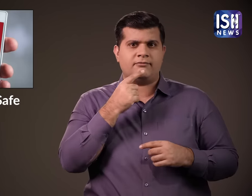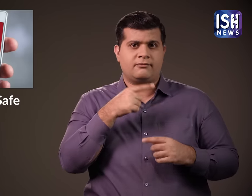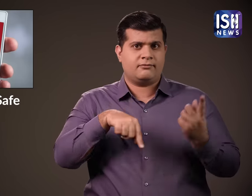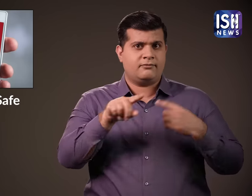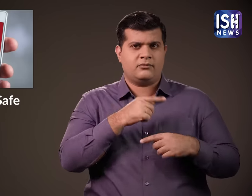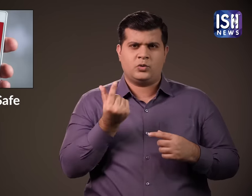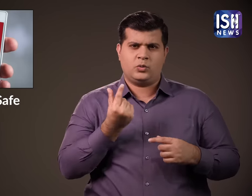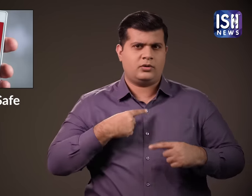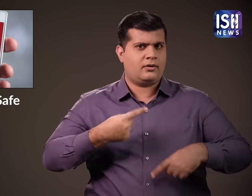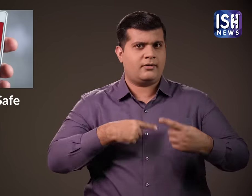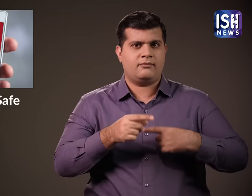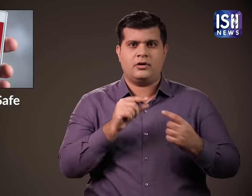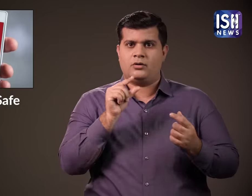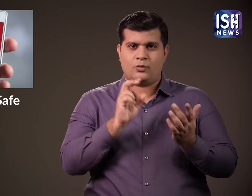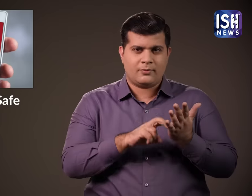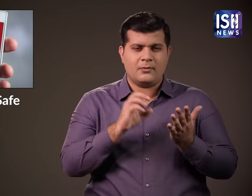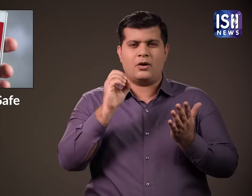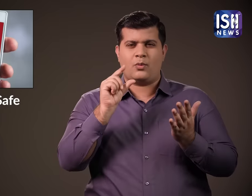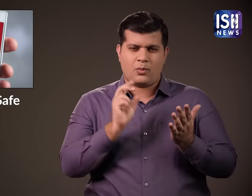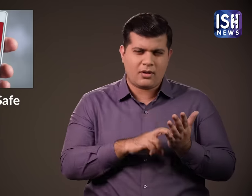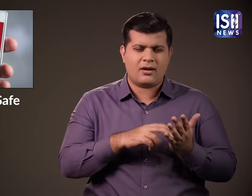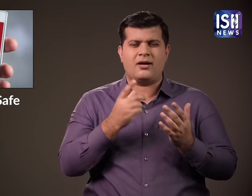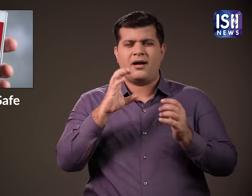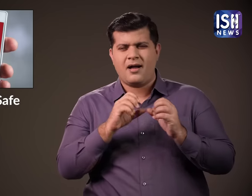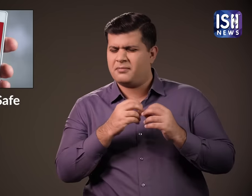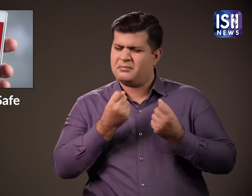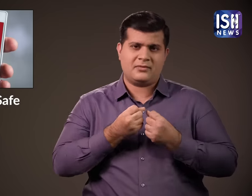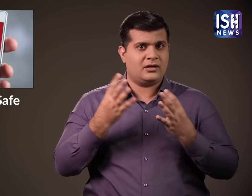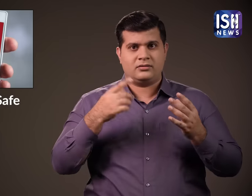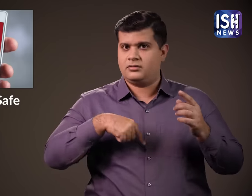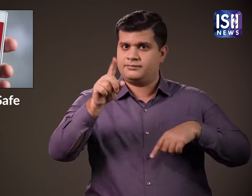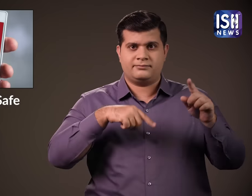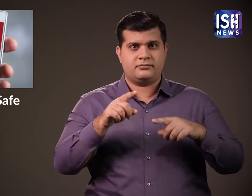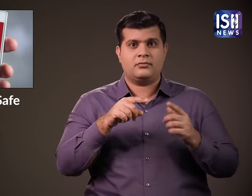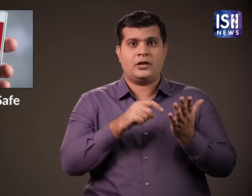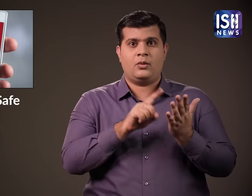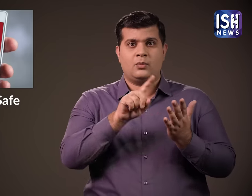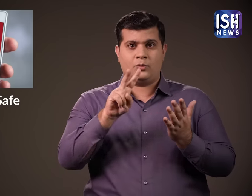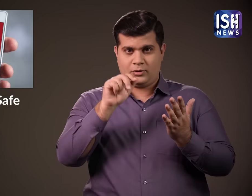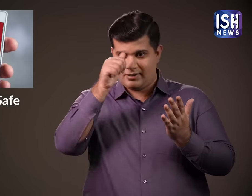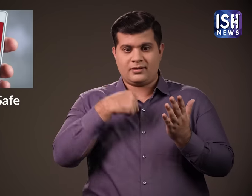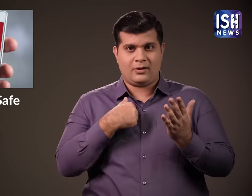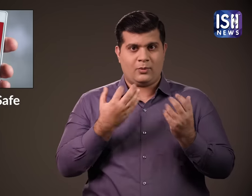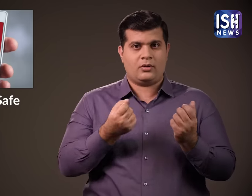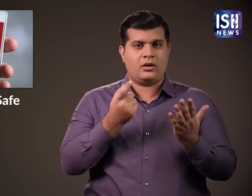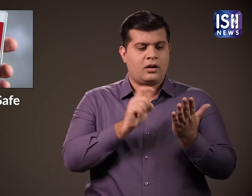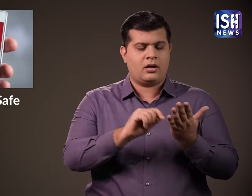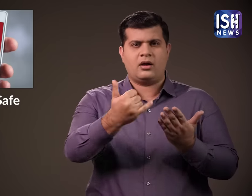बहुत से डेफ भी कैप बुक करने के लिए ओला उबर आधि एप का इस्तमाल करते है यदि डेफ किसी आपा सिते में फर्स गया है